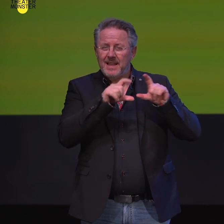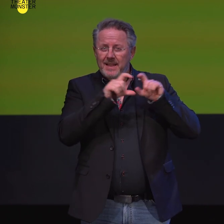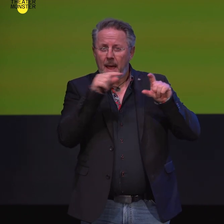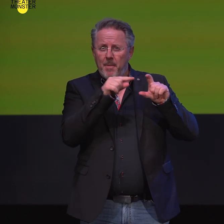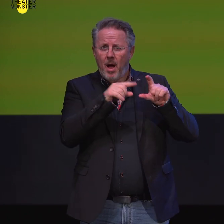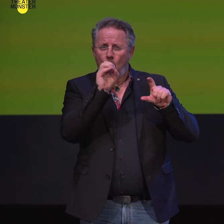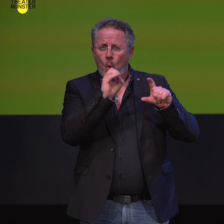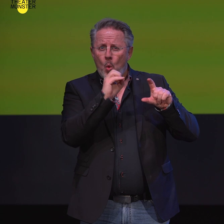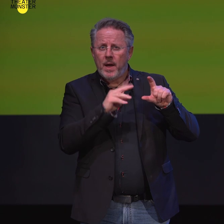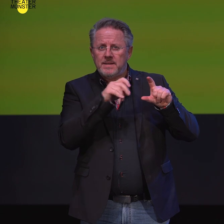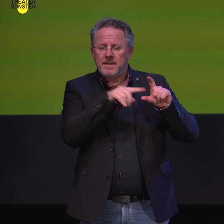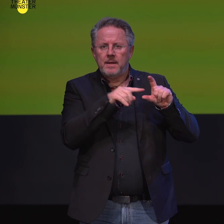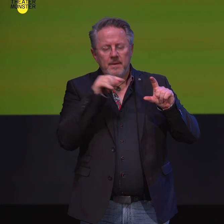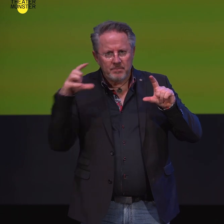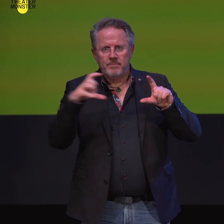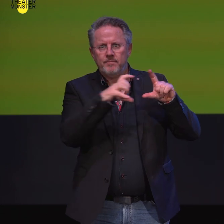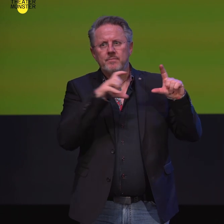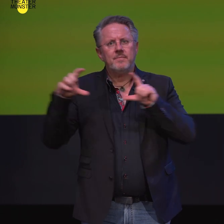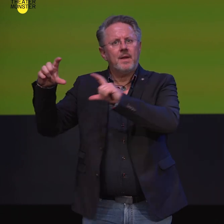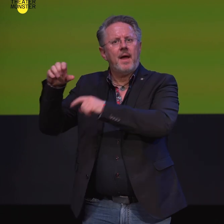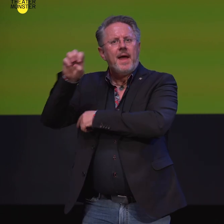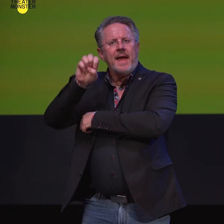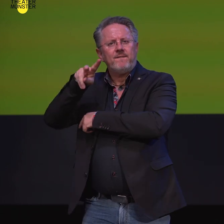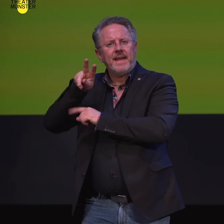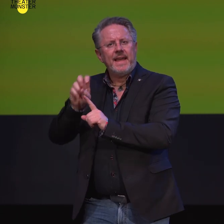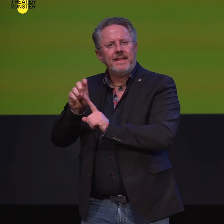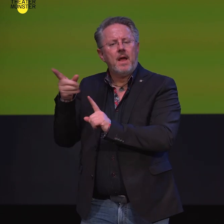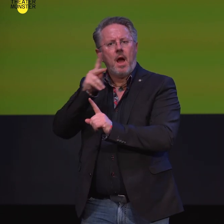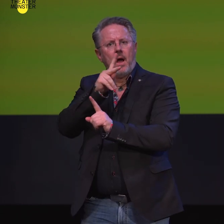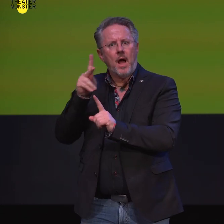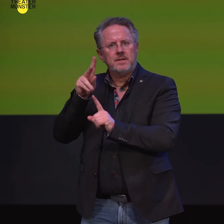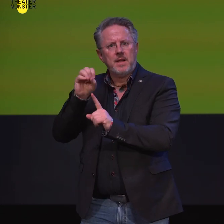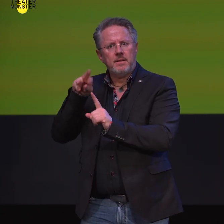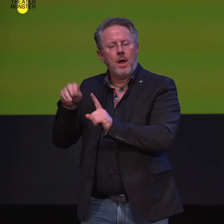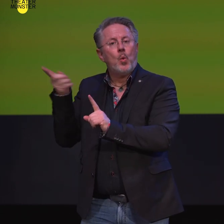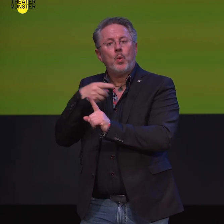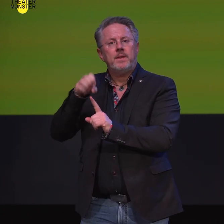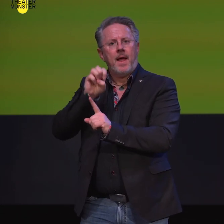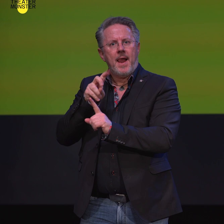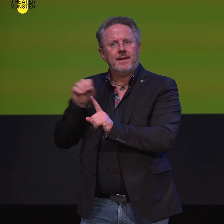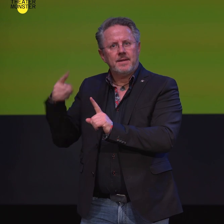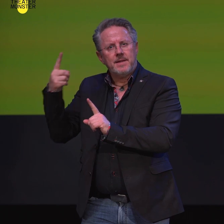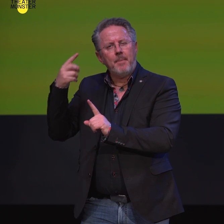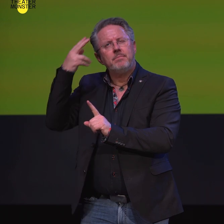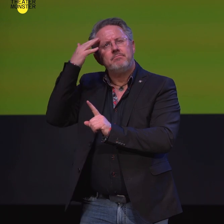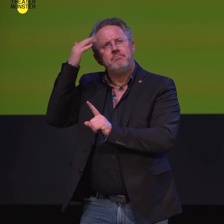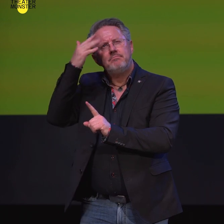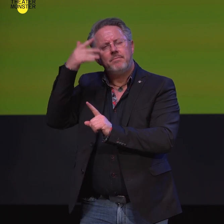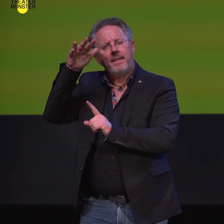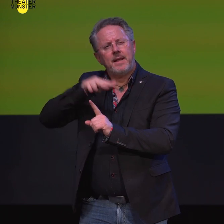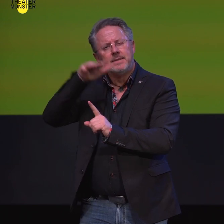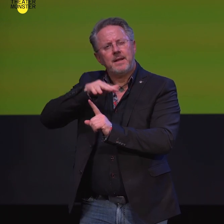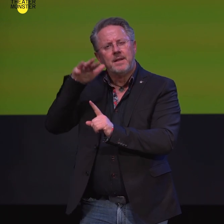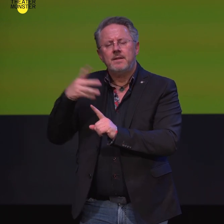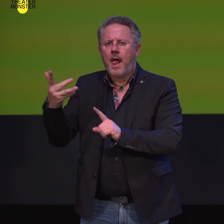Sie haben zu den Frauenfiguren Iphigenie, Kassandra und Elektra sich Texte einfallen lassen, Monologe, die